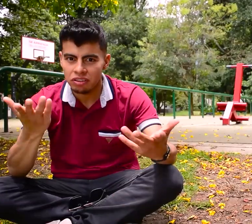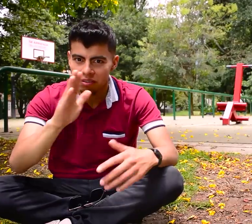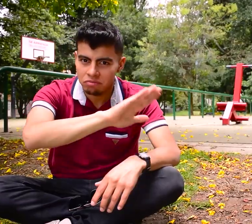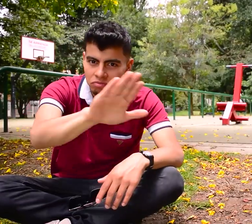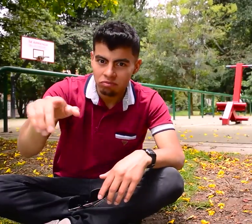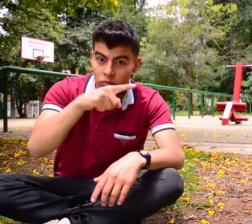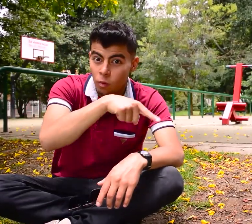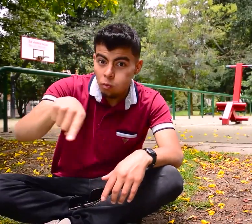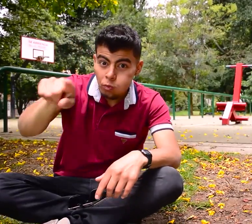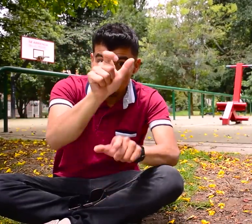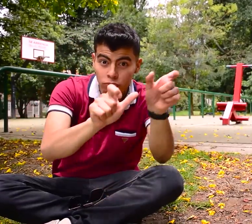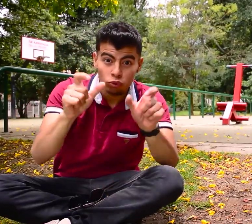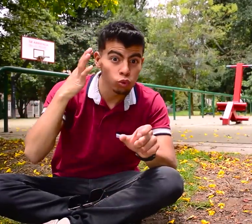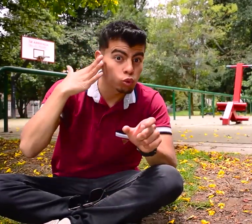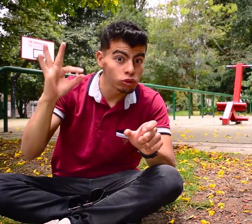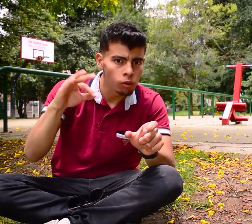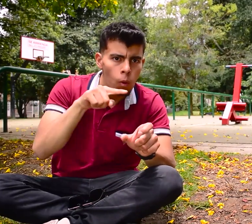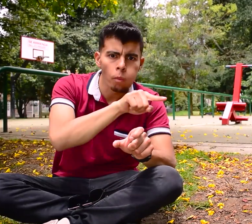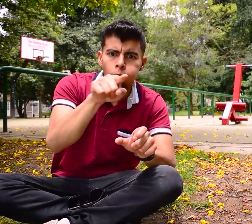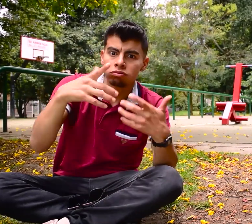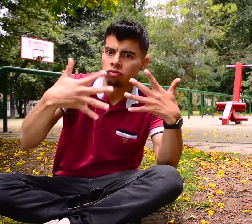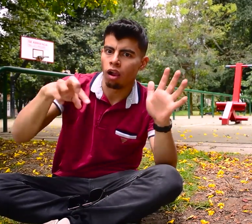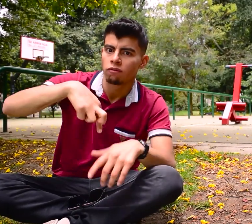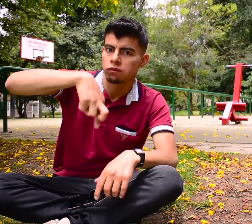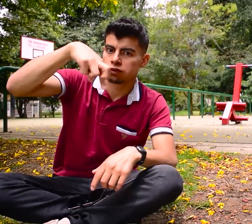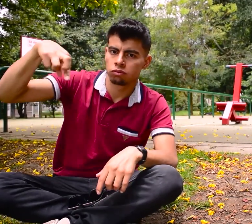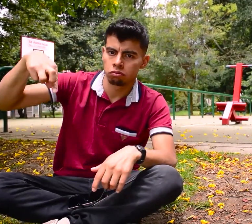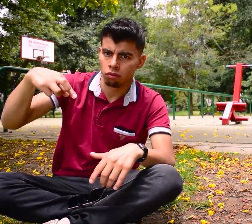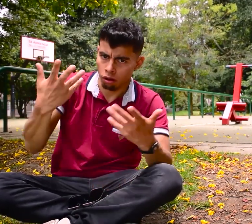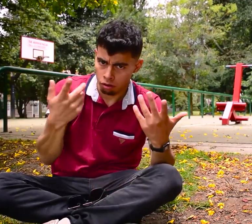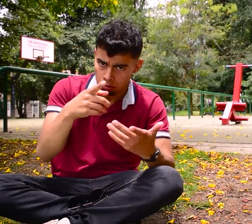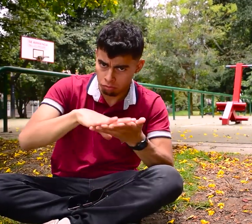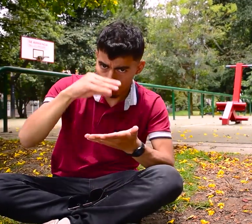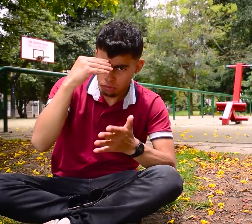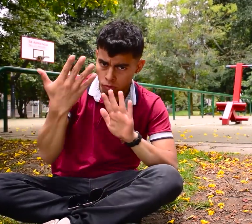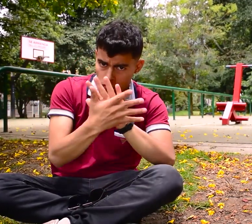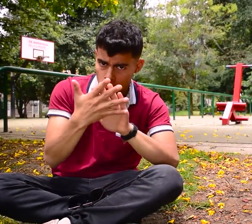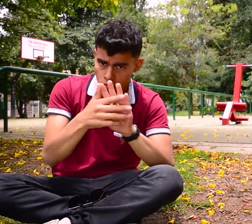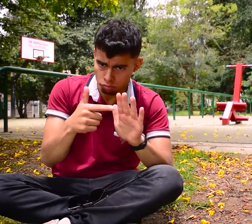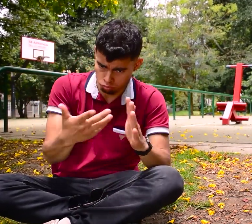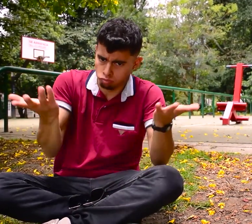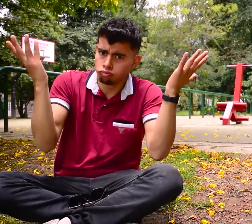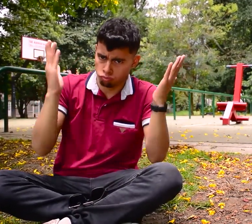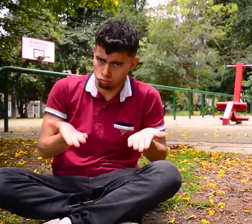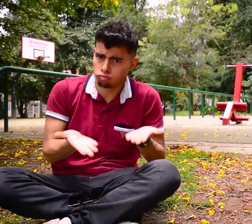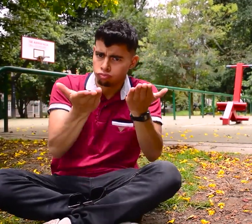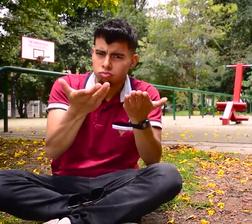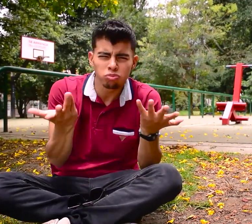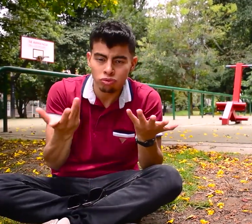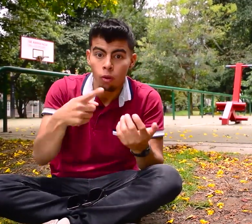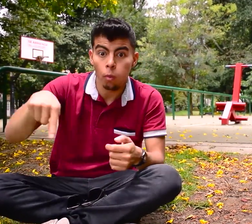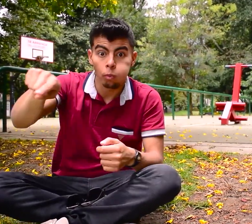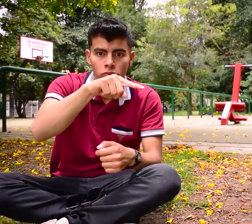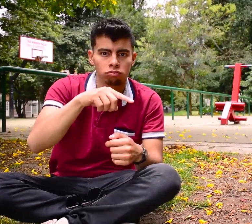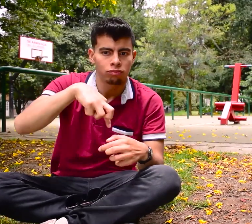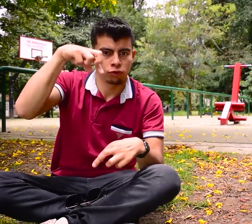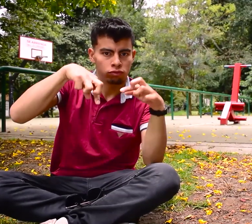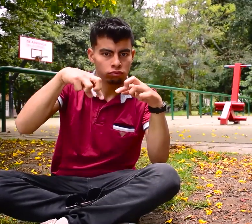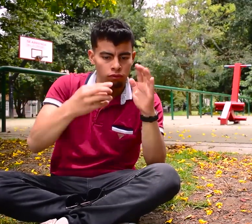¡Hey! ¿Y tú? ¿Eres una persona oyente y profesional? ¿Quieres aprender lengua de señas? Es un plus que puedes agregar a tu currículum.